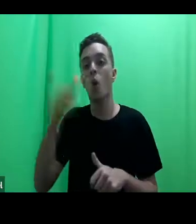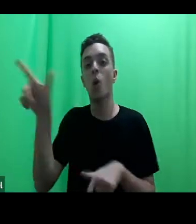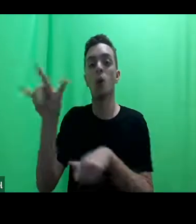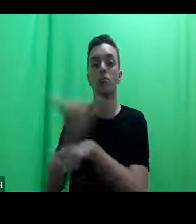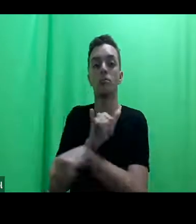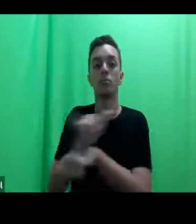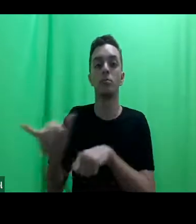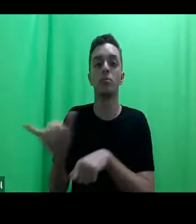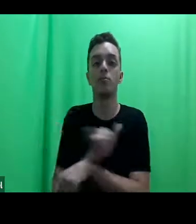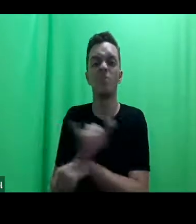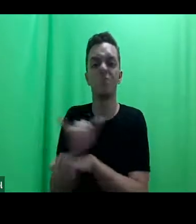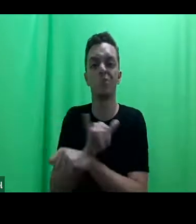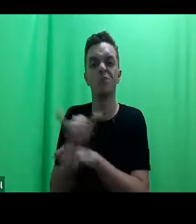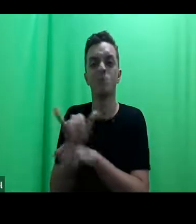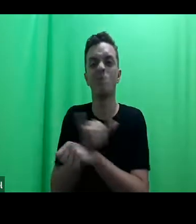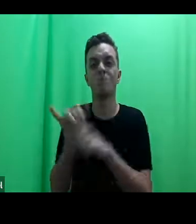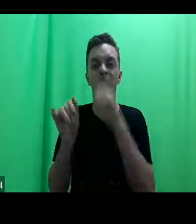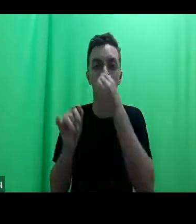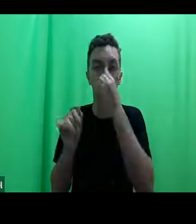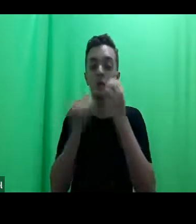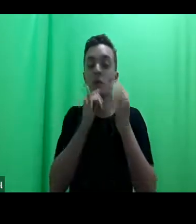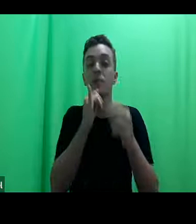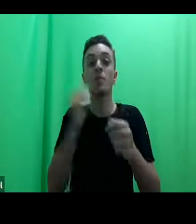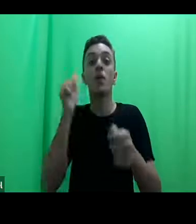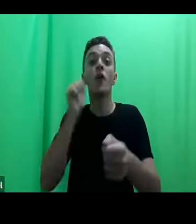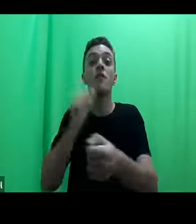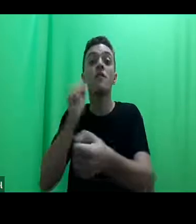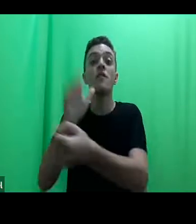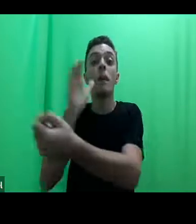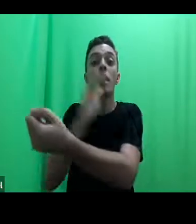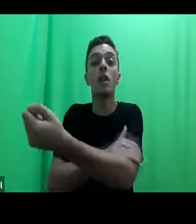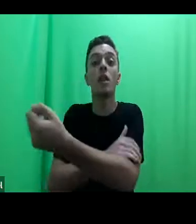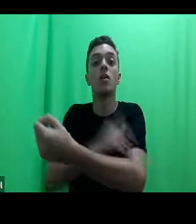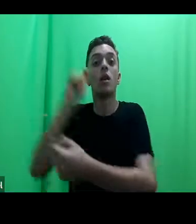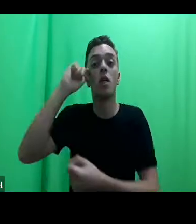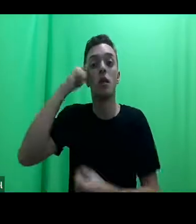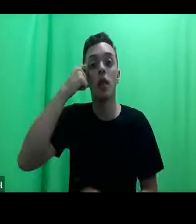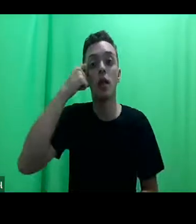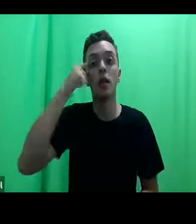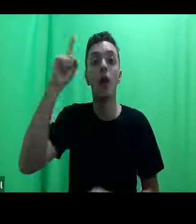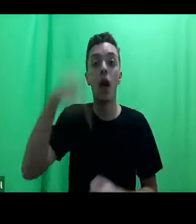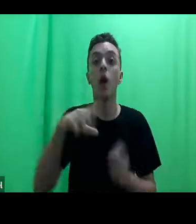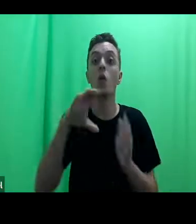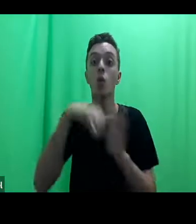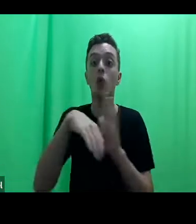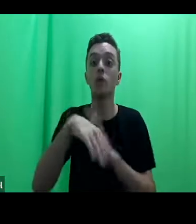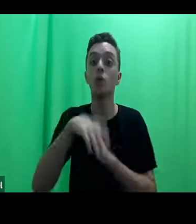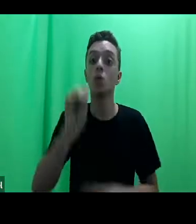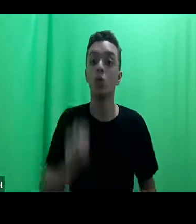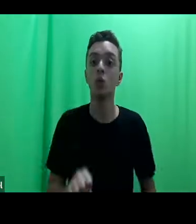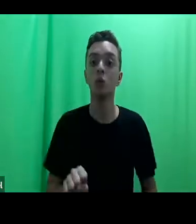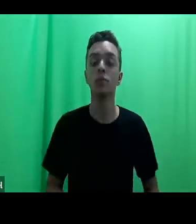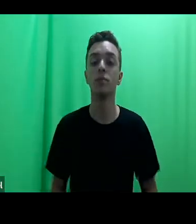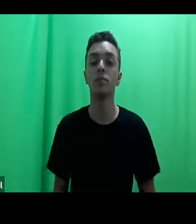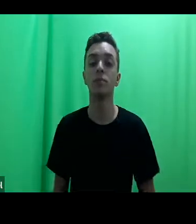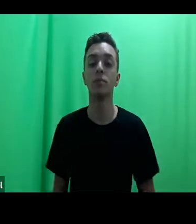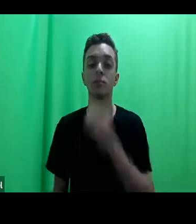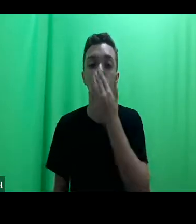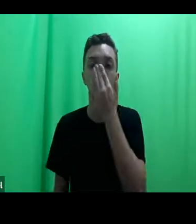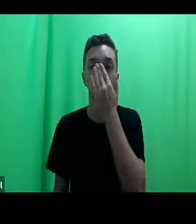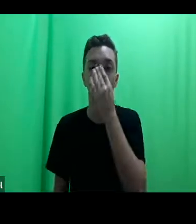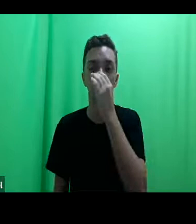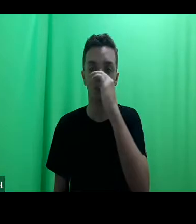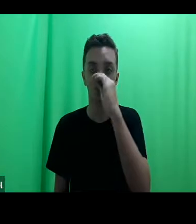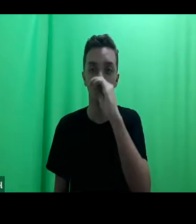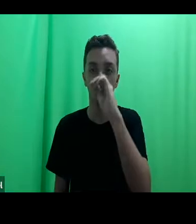já falei, o feminismo negro é uma epistemologia do Sul, o Sul aqui